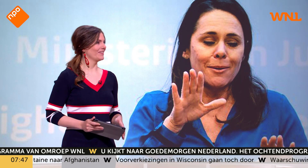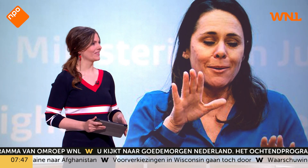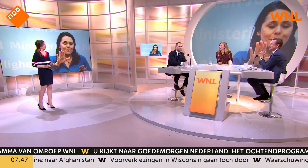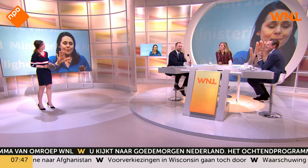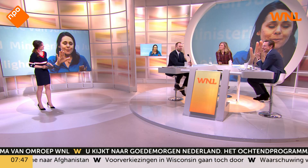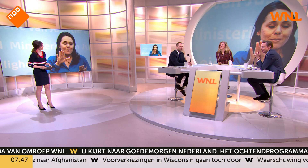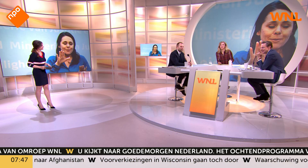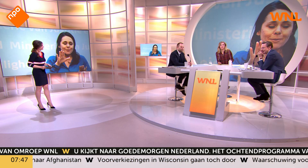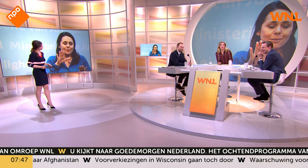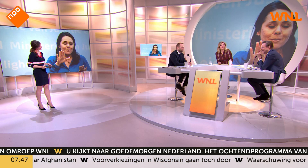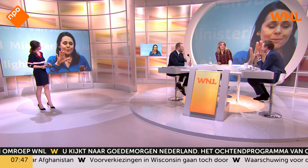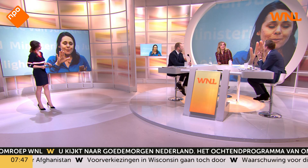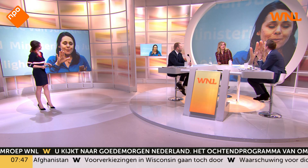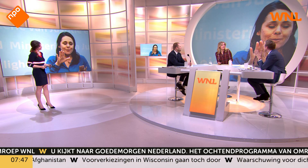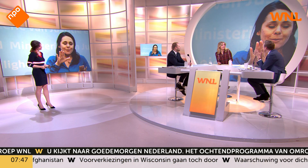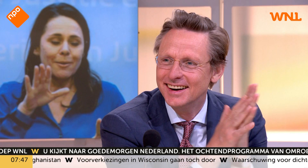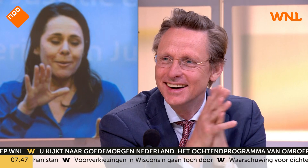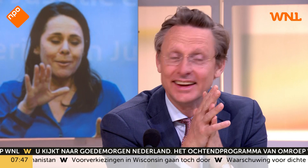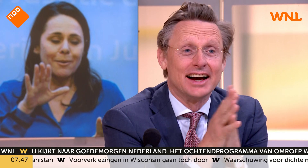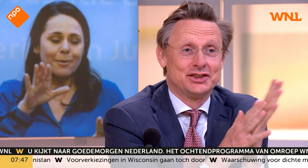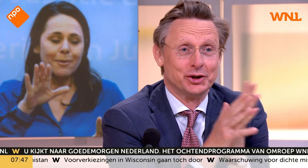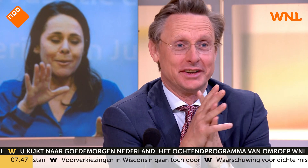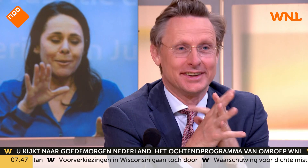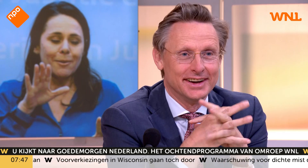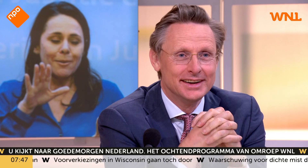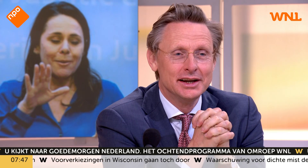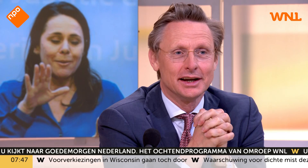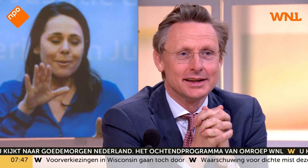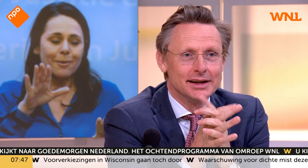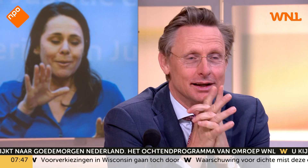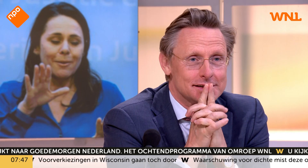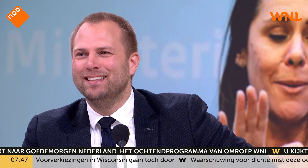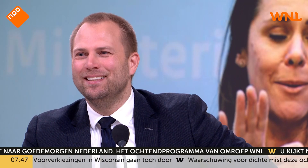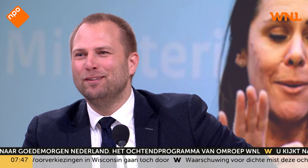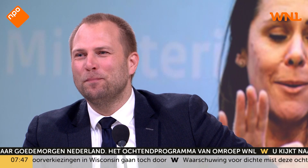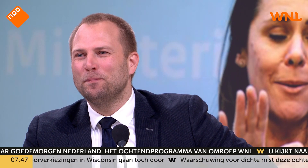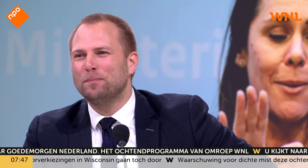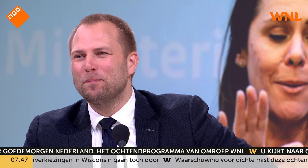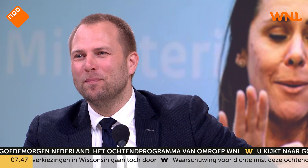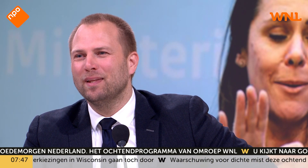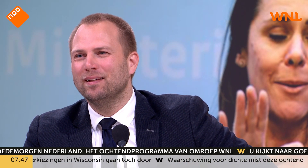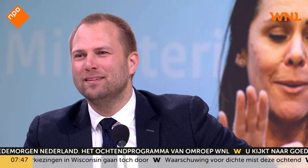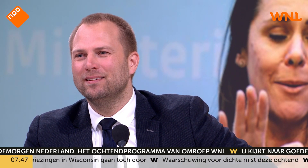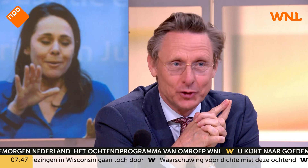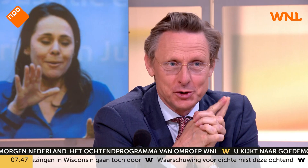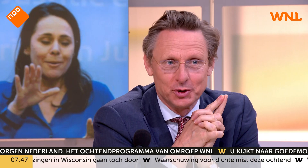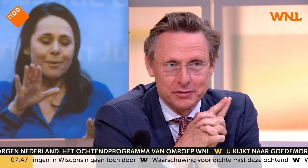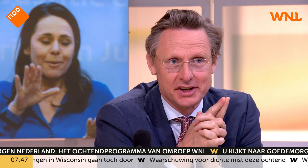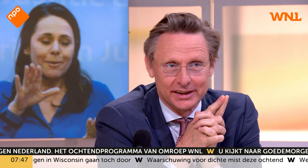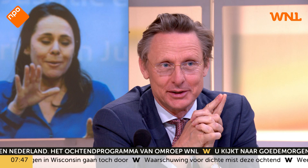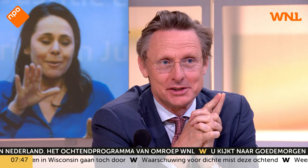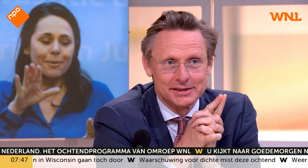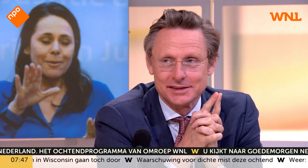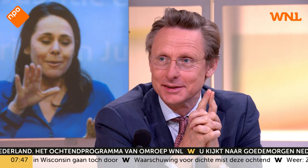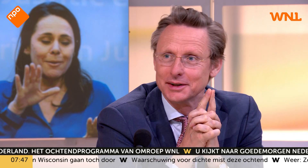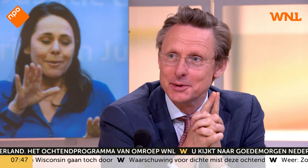jaar. Leuk nog. Dit is superleuk. Zijn jullie ook Irma-fan? Ja, tuurlijk. Zeker, absoluut. Het is de enige bekende Nederlander die in geen enkele talkshow kan